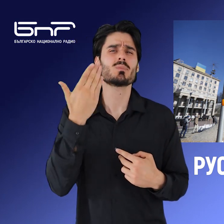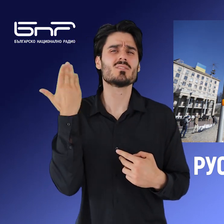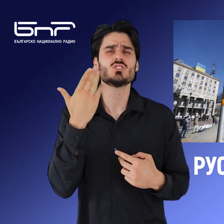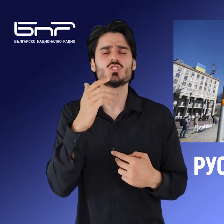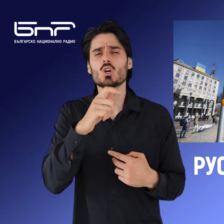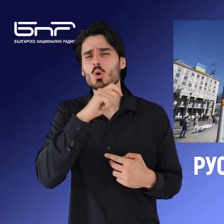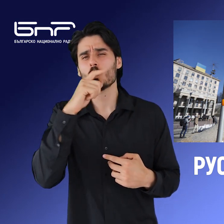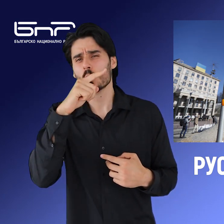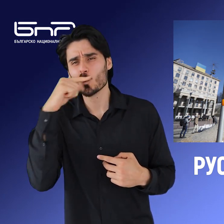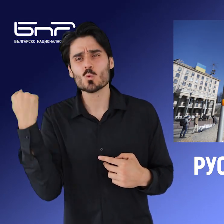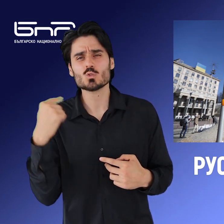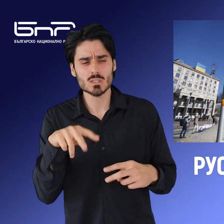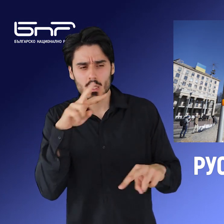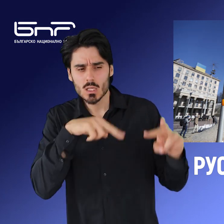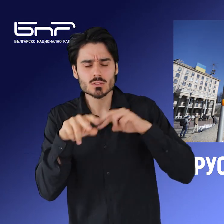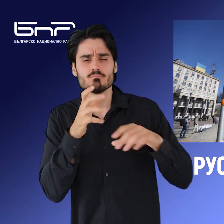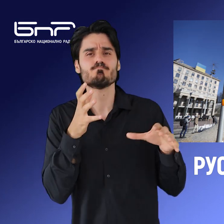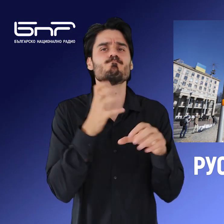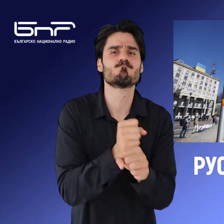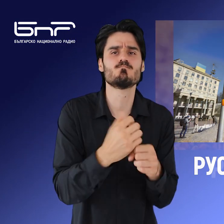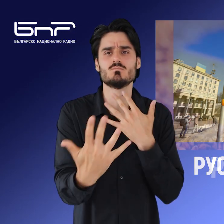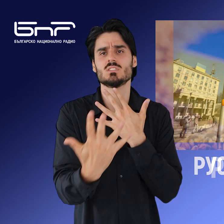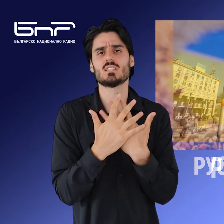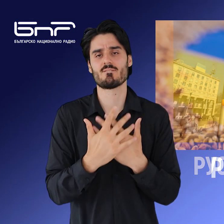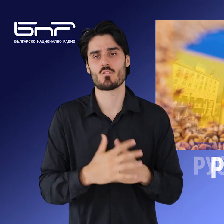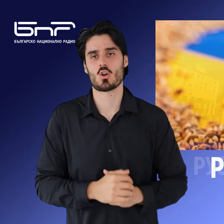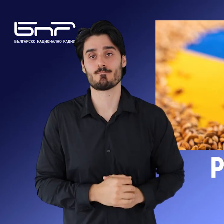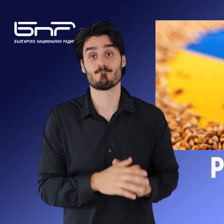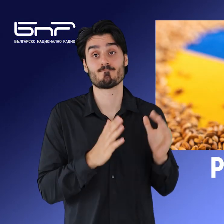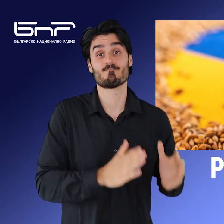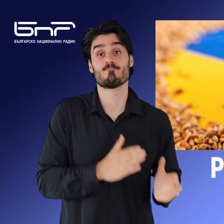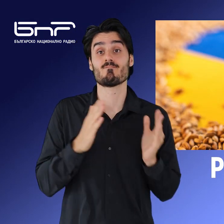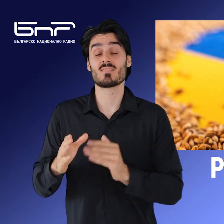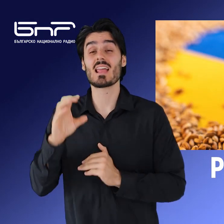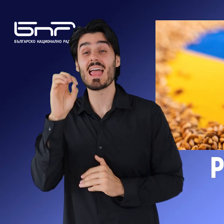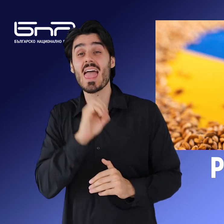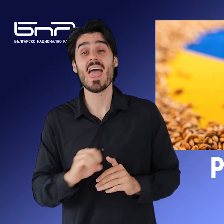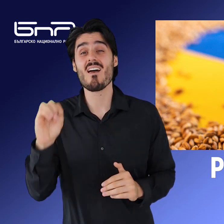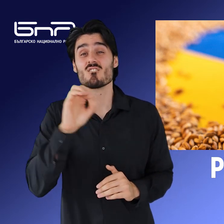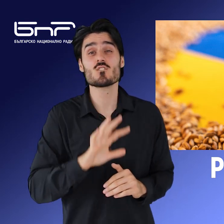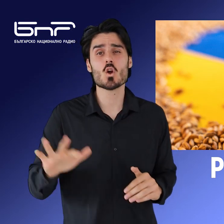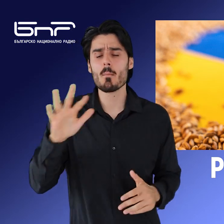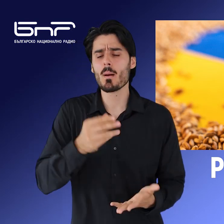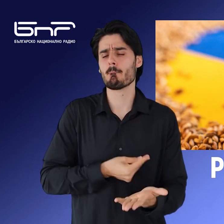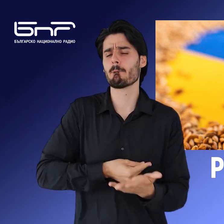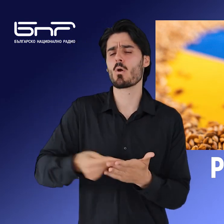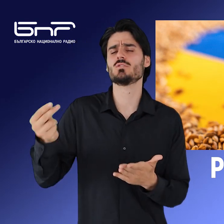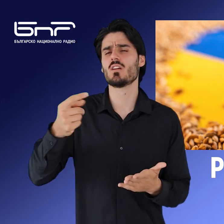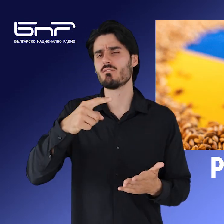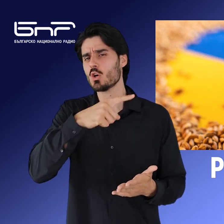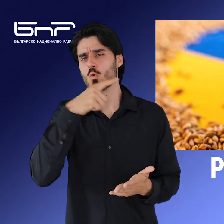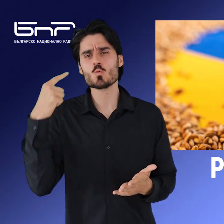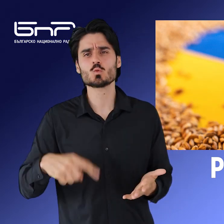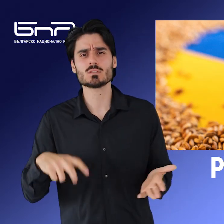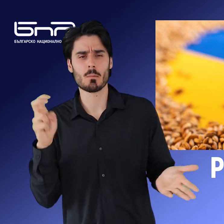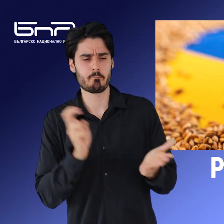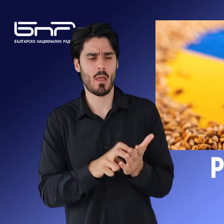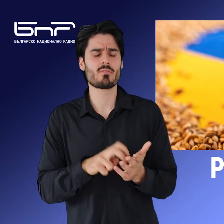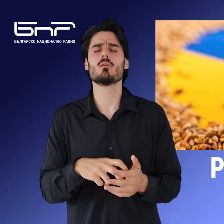войната. За новините Георги Петровски. Европейският съюз обмисля да позволи на руска банка, която в момента е под санкции, да създаде